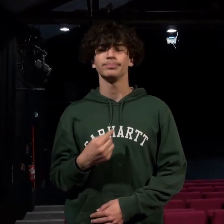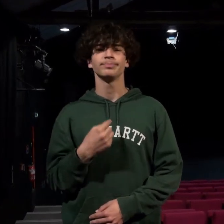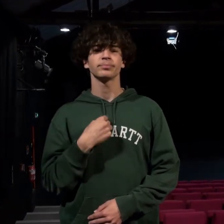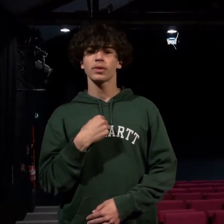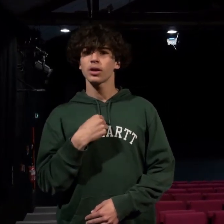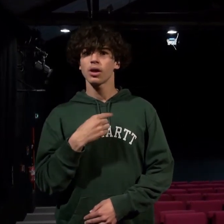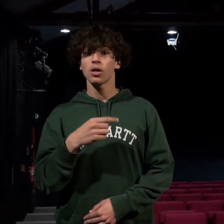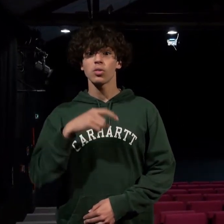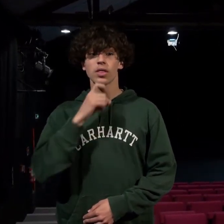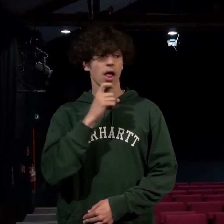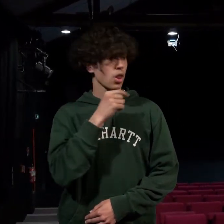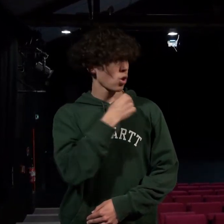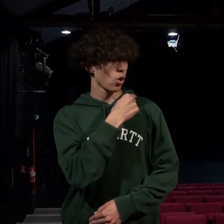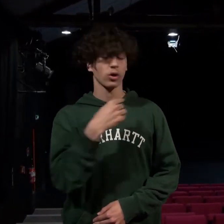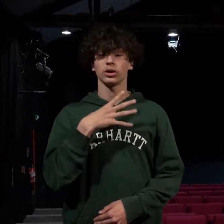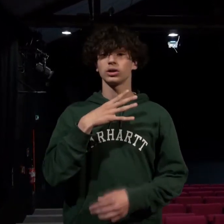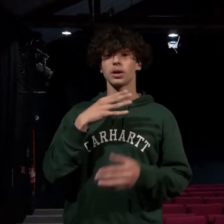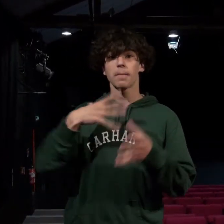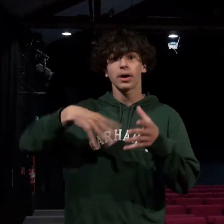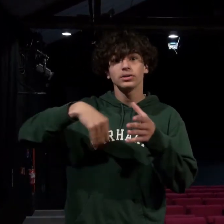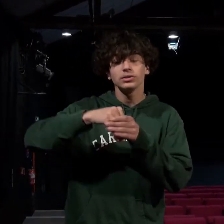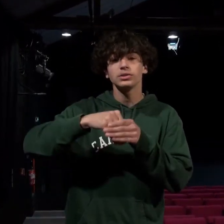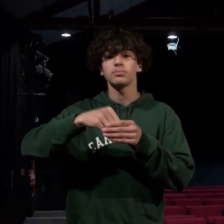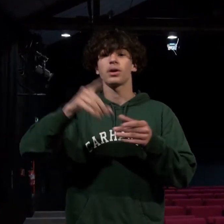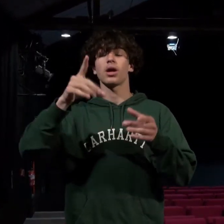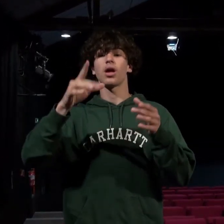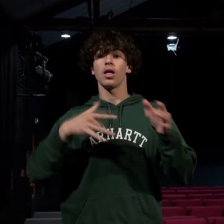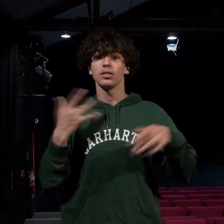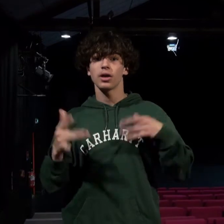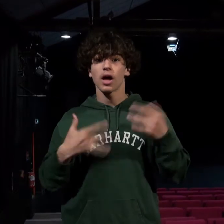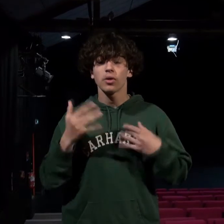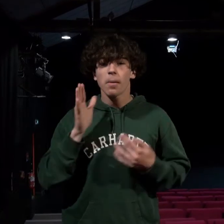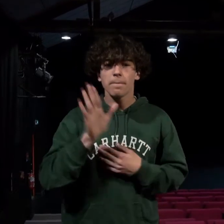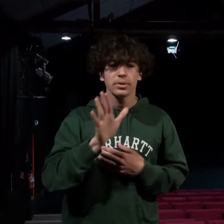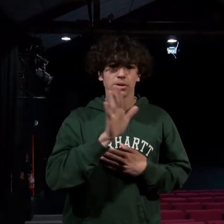Tout à l'heure, j'ai vu le spectacle Les Atypiques.